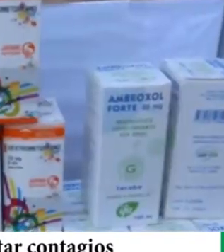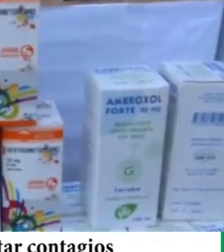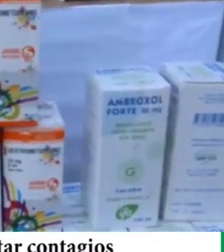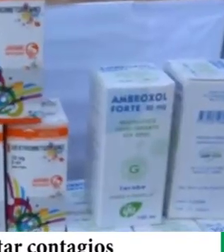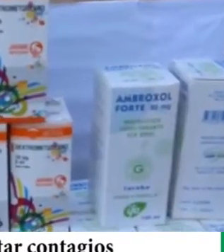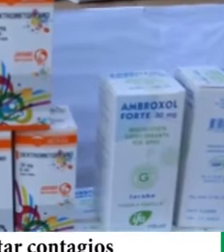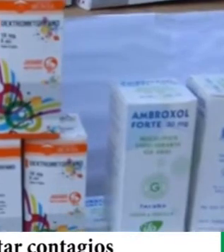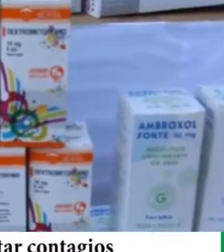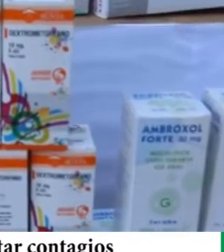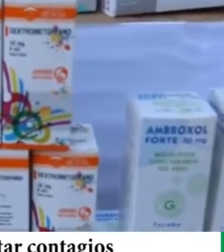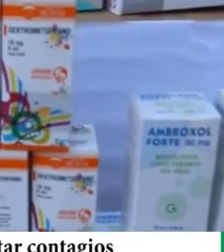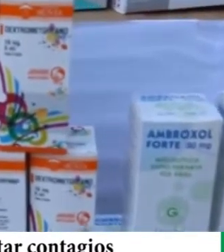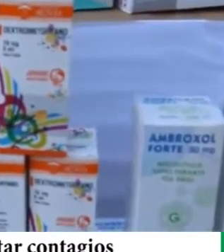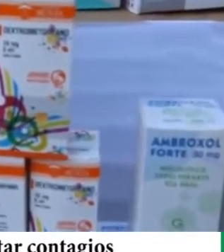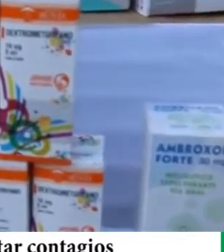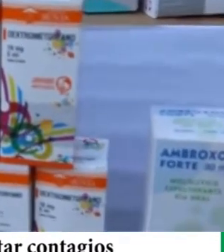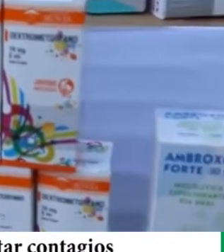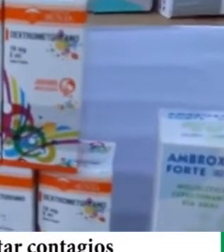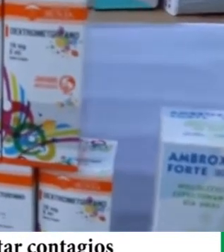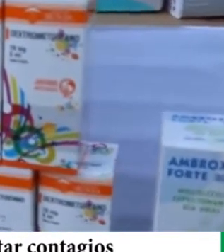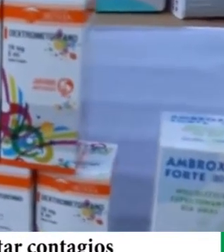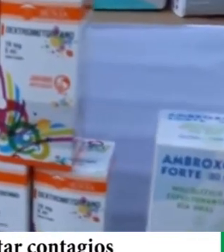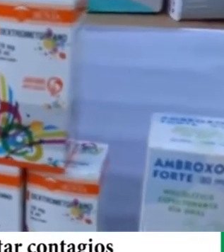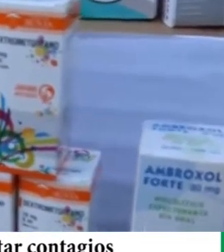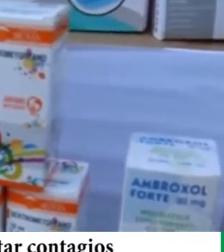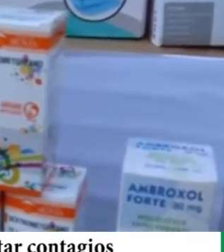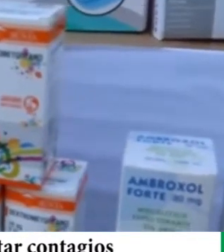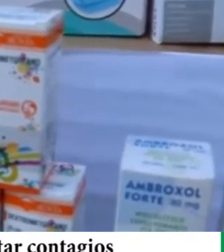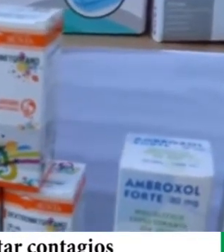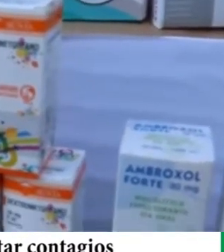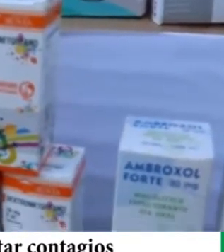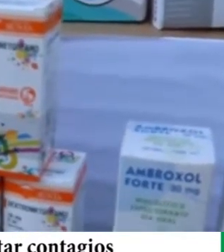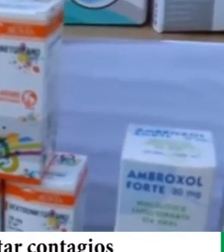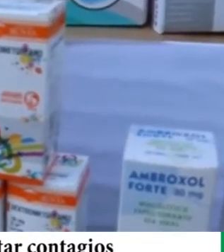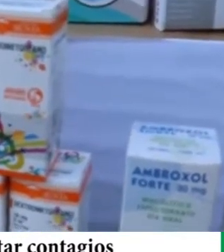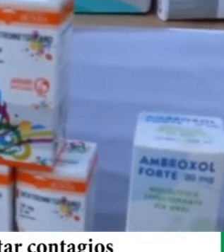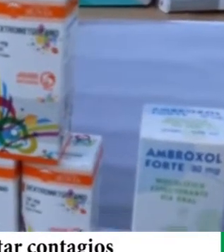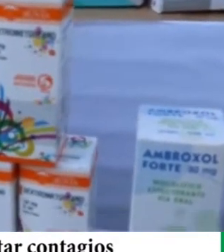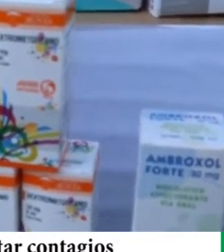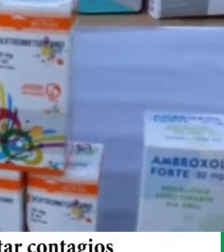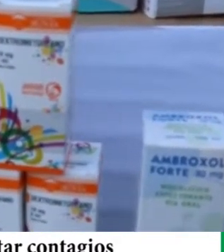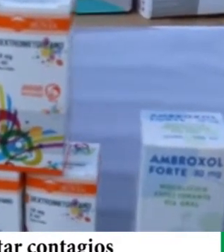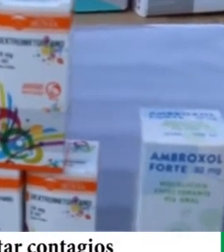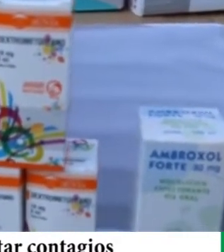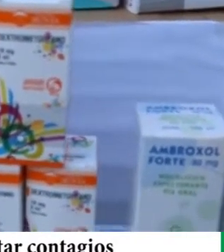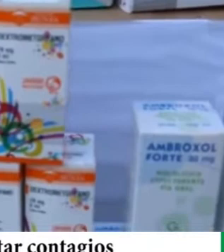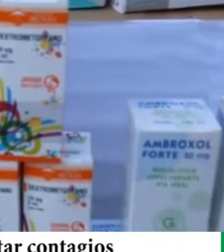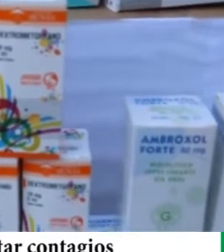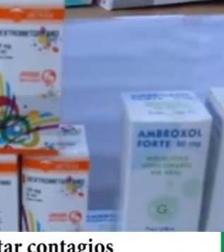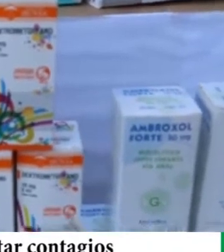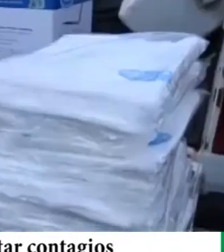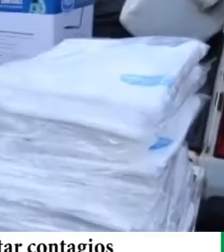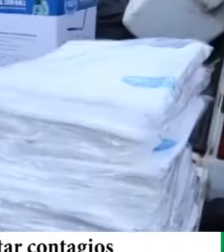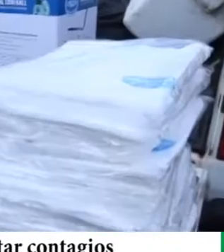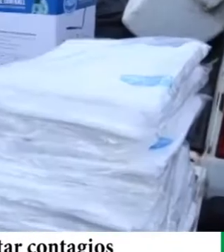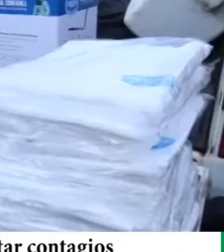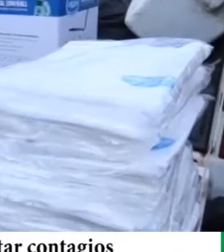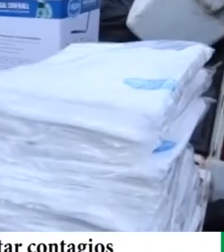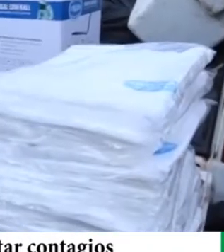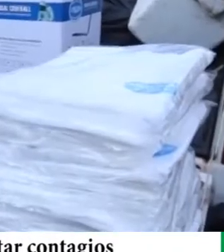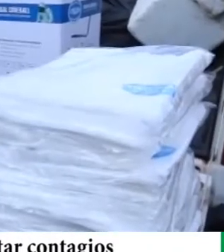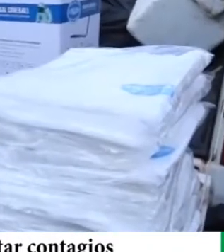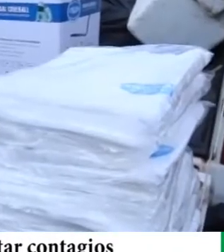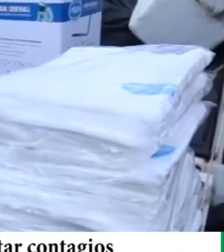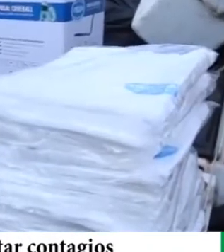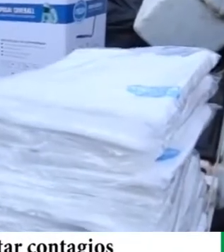que están infectadas con el coronavirus y que no tienen atención algunas comunidades entonces nosotros creemos